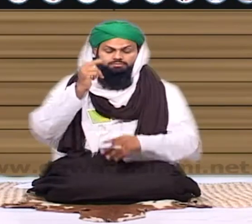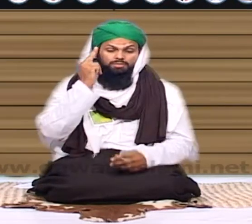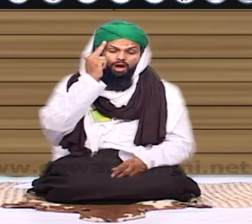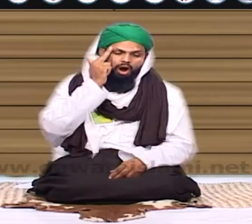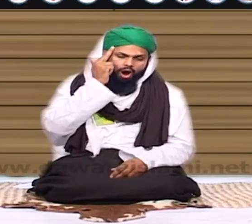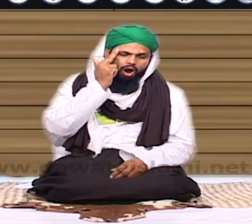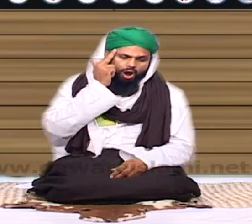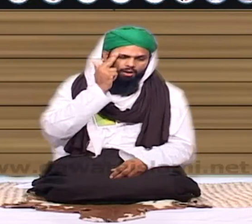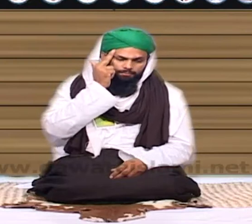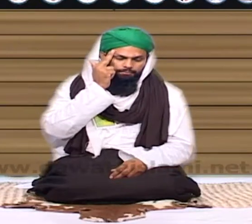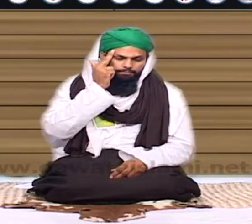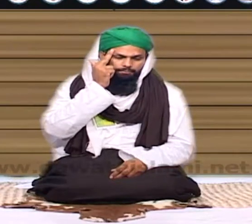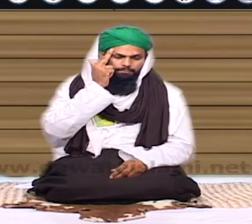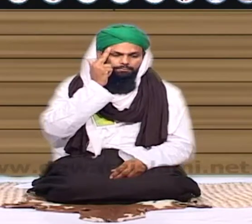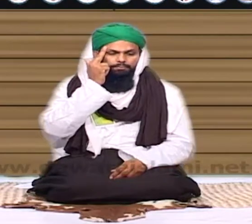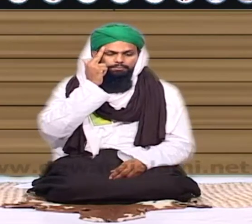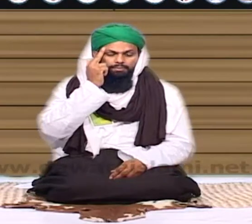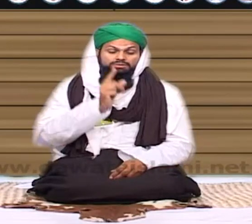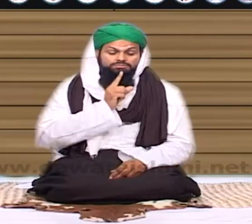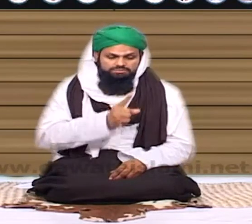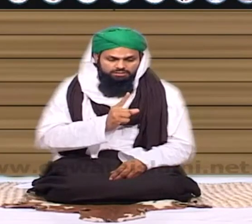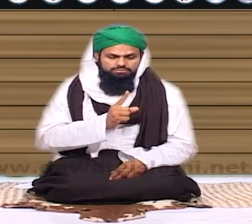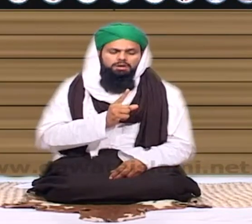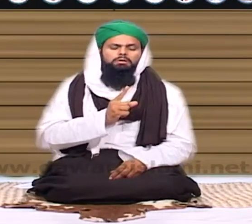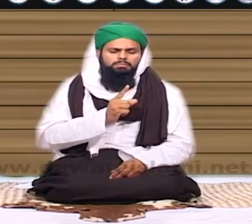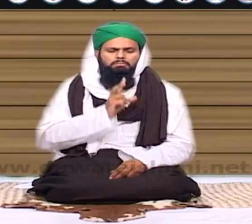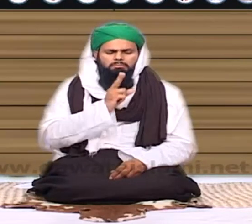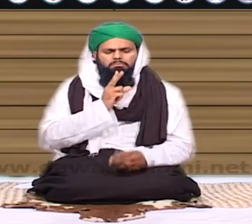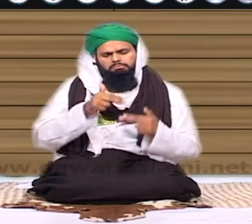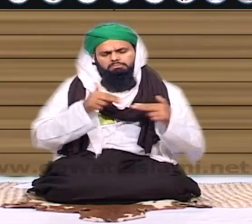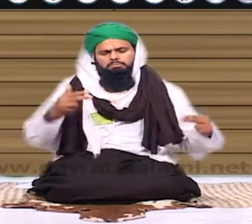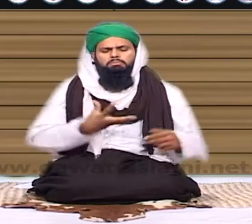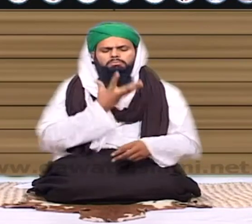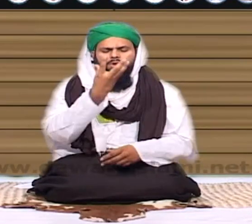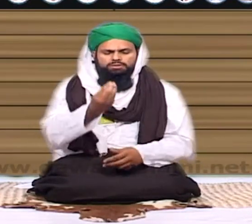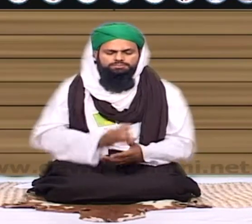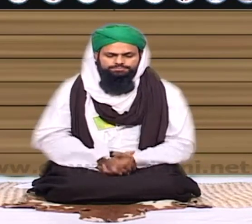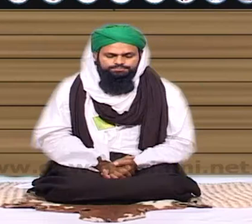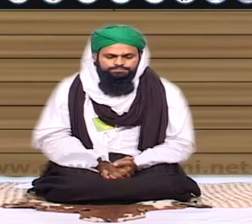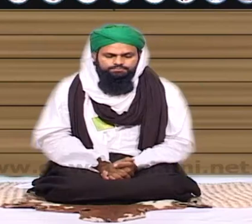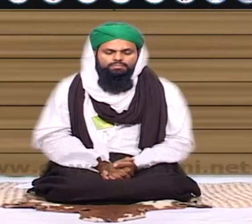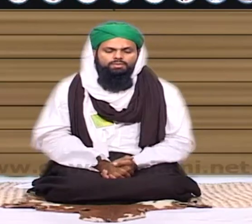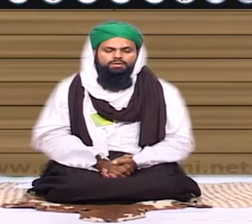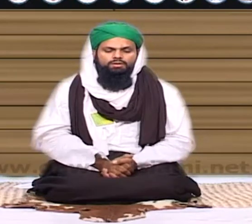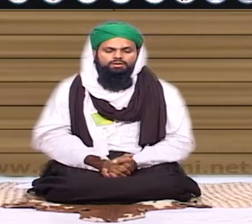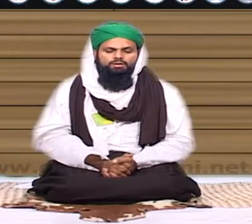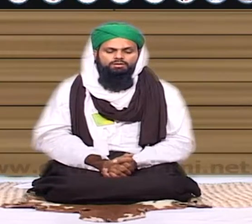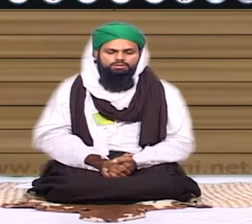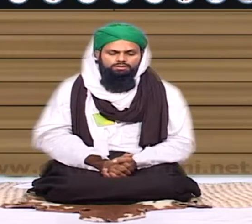یعنی کوئی خواب دیکھ رہا ہے اور کوئی بیٹے بیٹے اس کی خواب کی حقیقت کو دیکھ رہا ہے یہ ہو سکتا ہے یعنی مثالی کو وہ نہیں دیکھ رہا